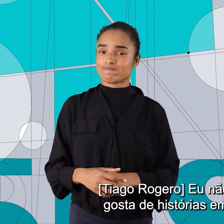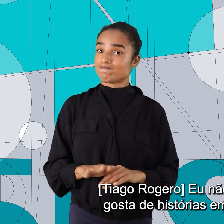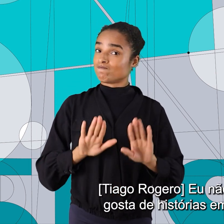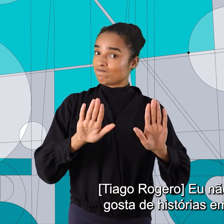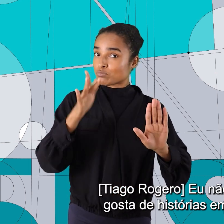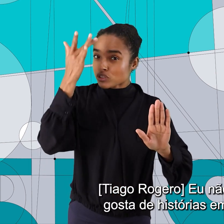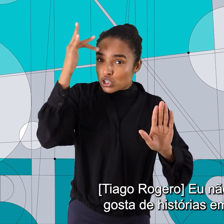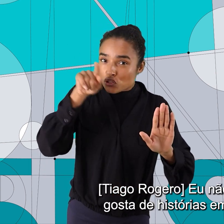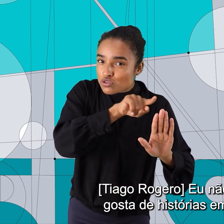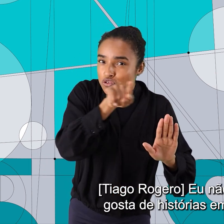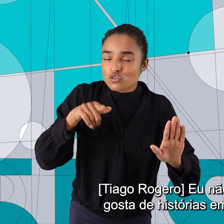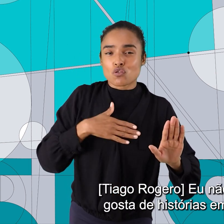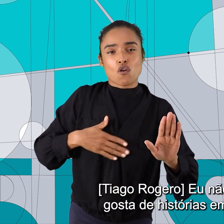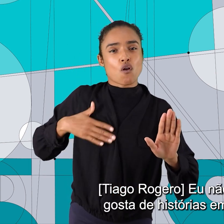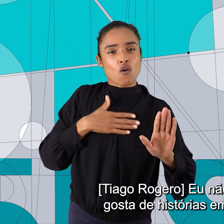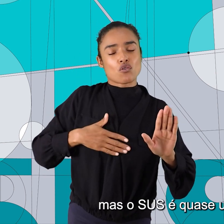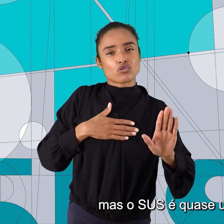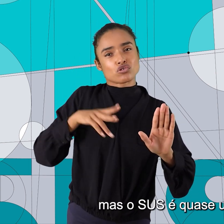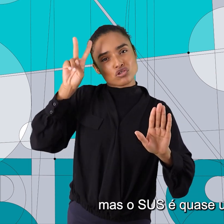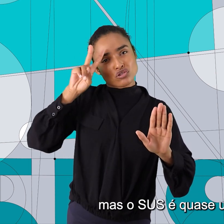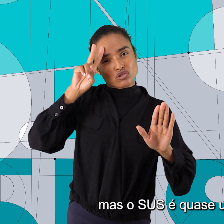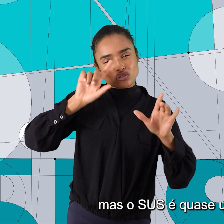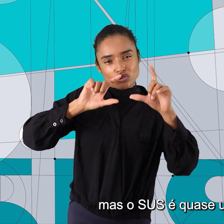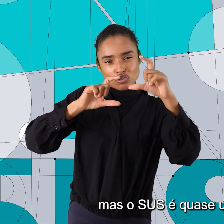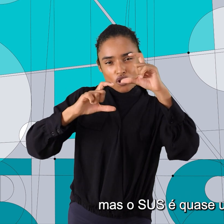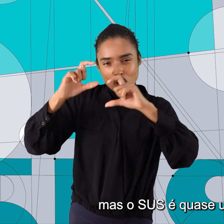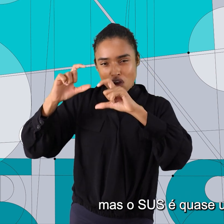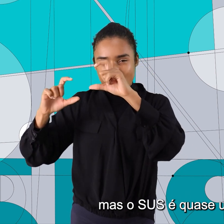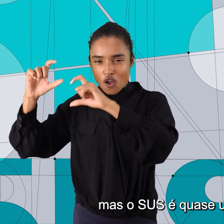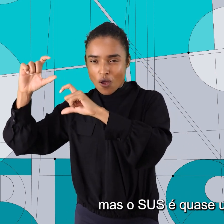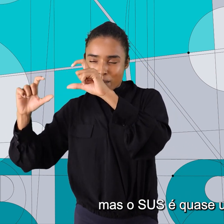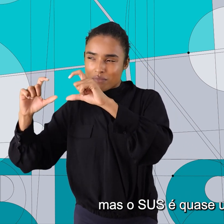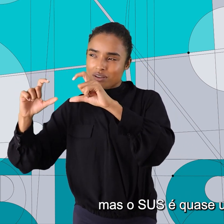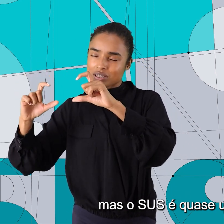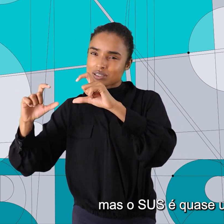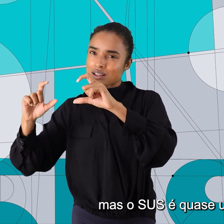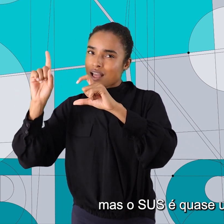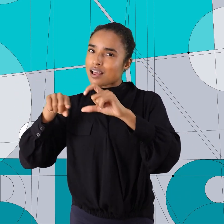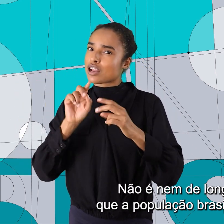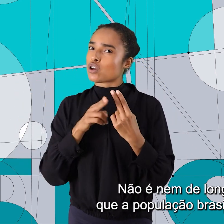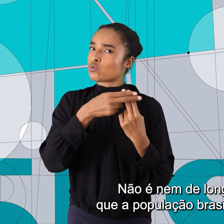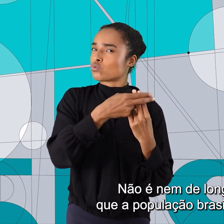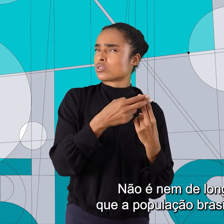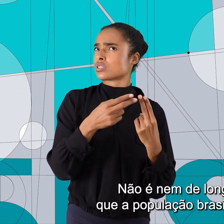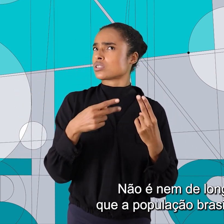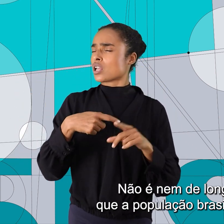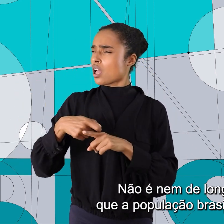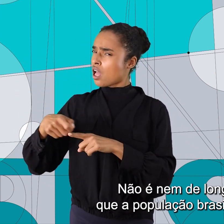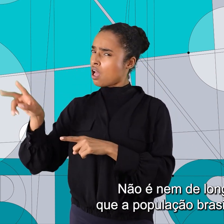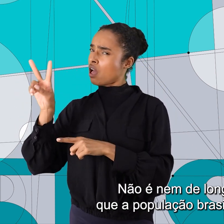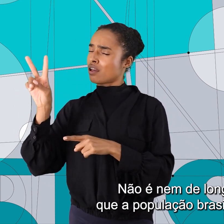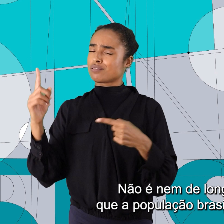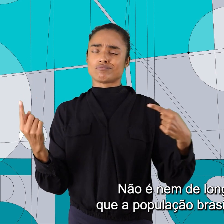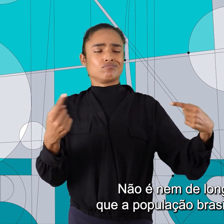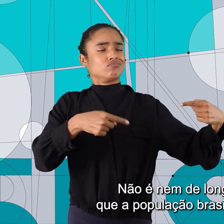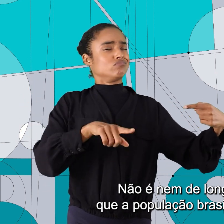Eu não sei se você gosta de histórias em quadrinho, mas o SUS é quase um anti-herói. Não é nem de longe o herói